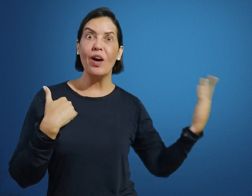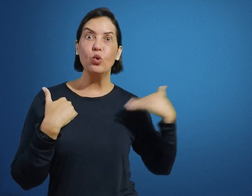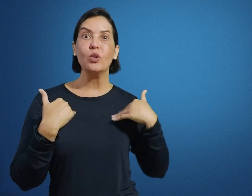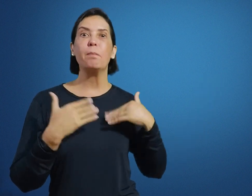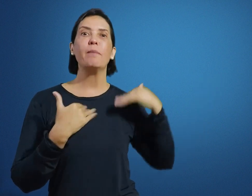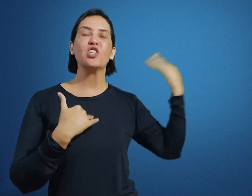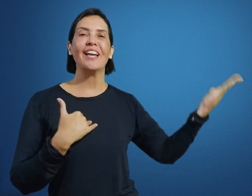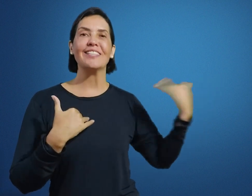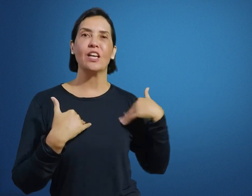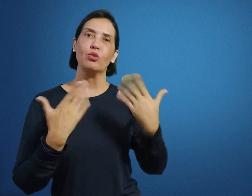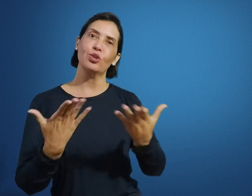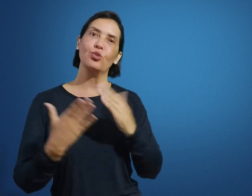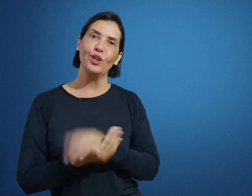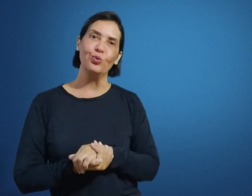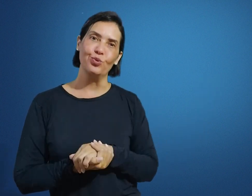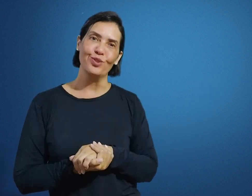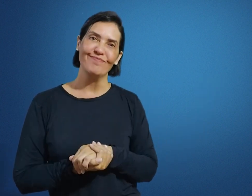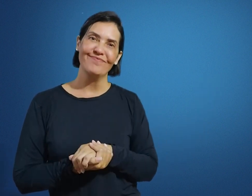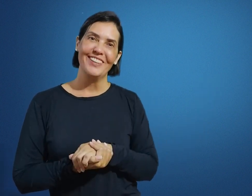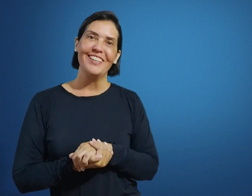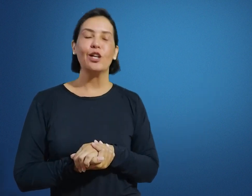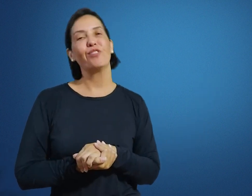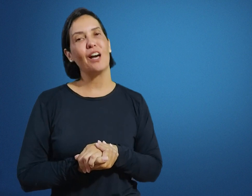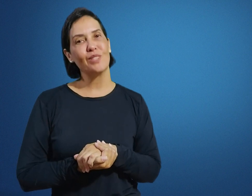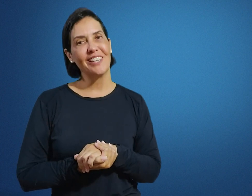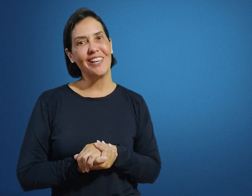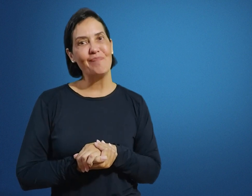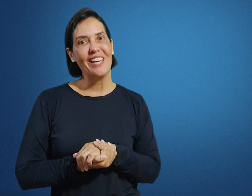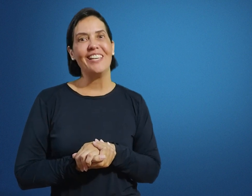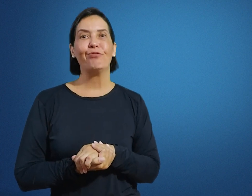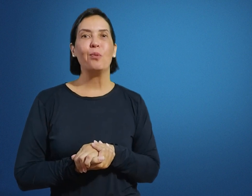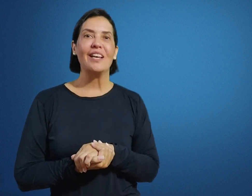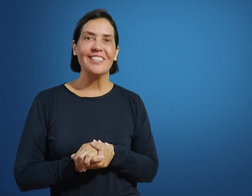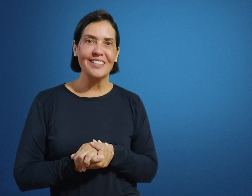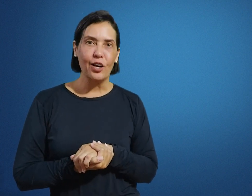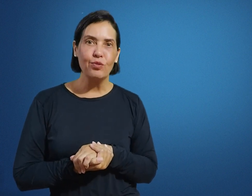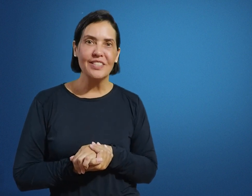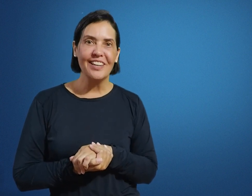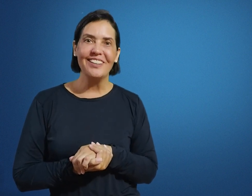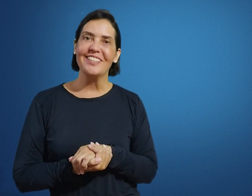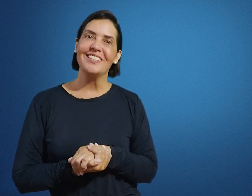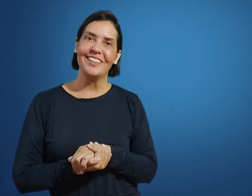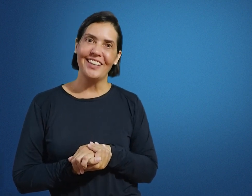aluno e permitir a ele acesso aos seus conteúdos. Então, ficamos aqui e foi um prazer estar com você nessas três